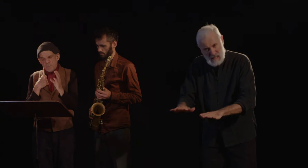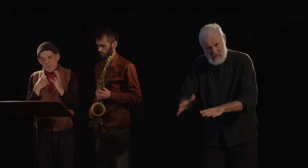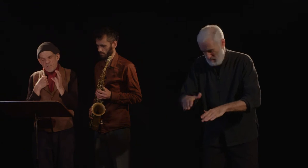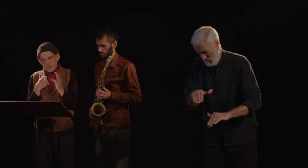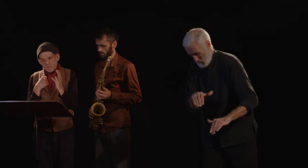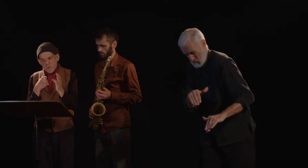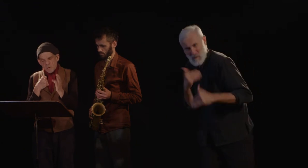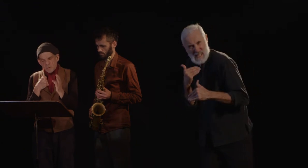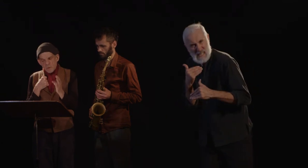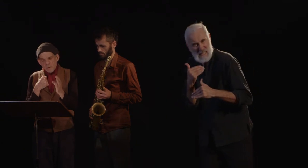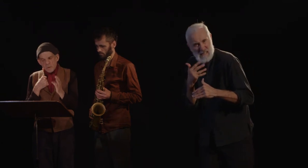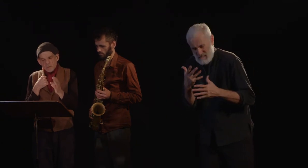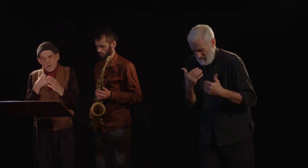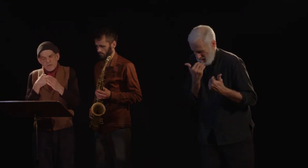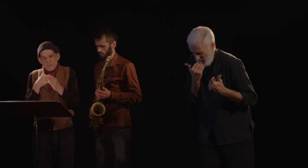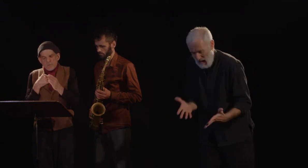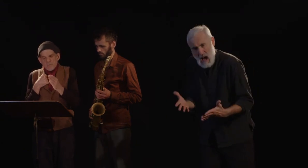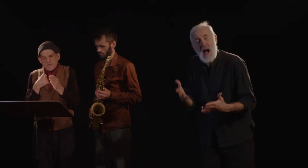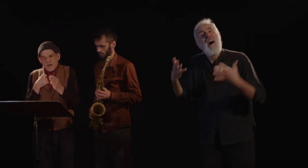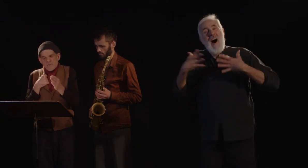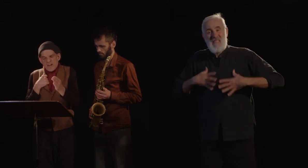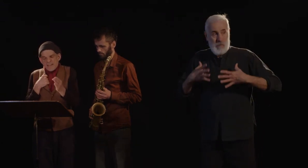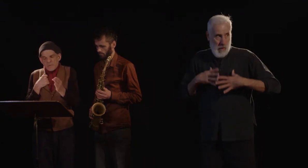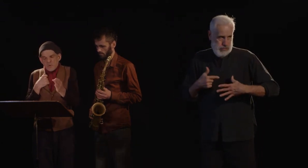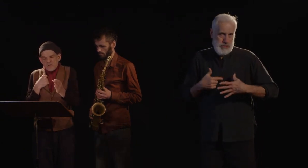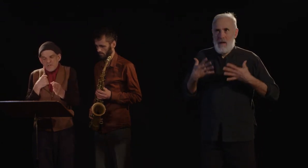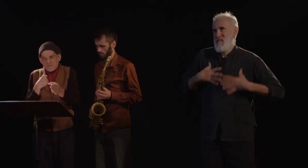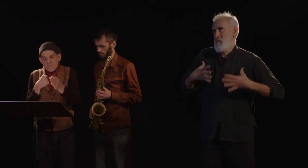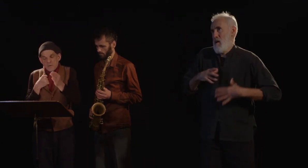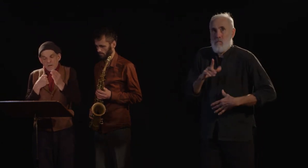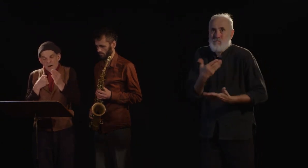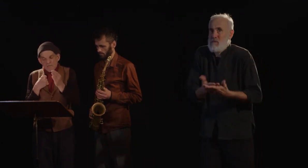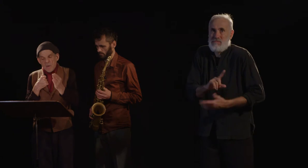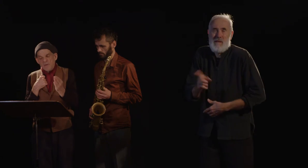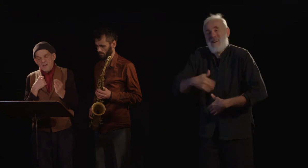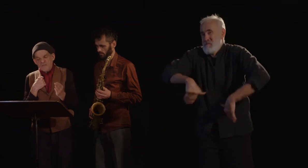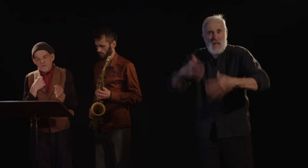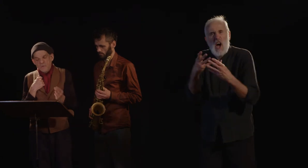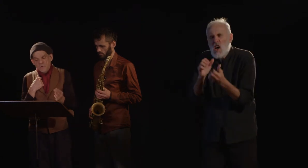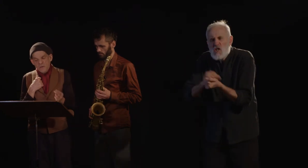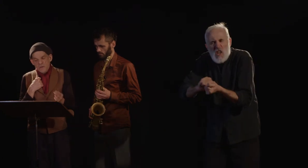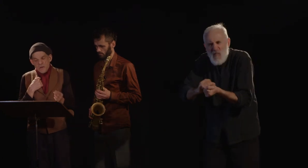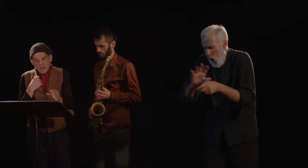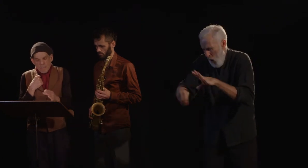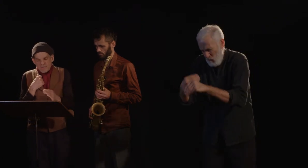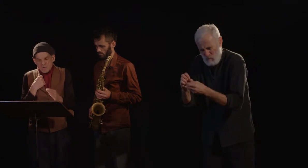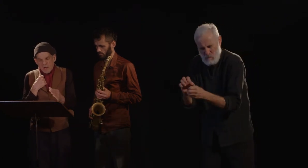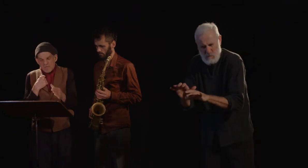pour vêtements que des monceaux infects de chiffons en fermentation, ramassés dans la